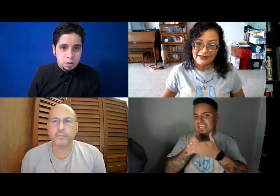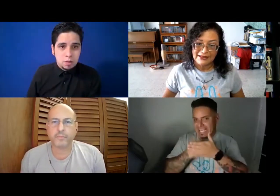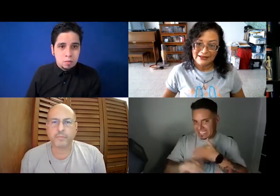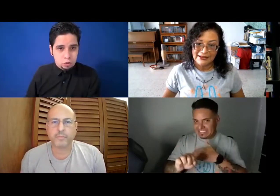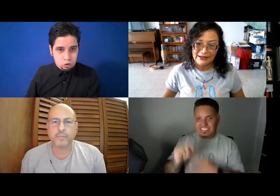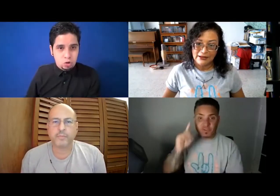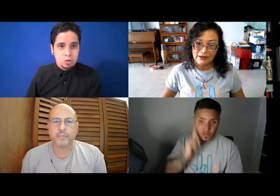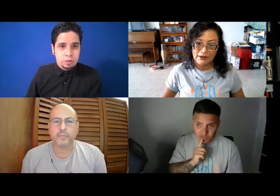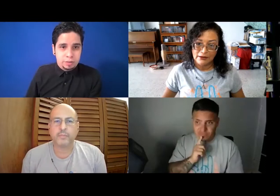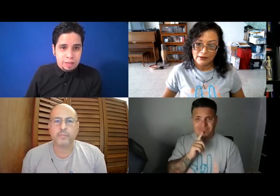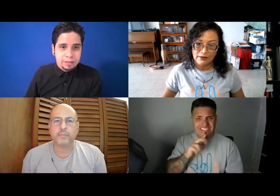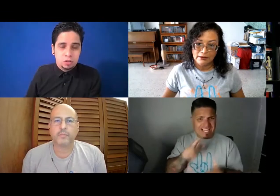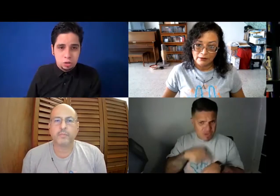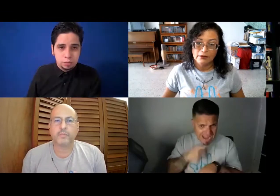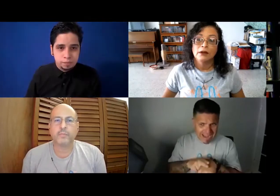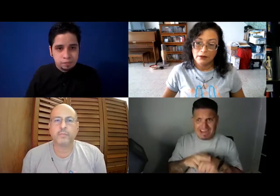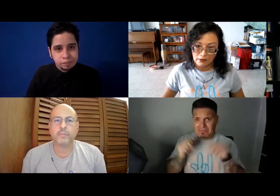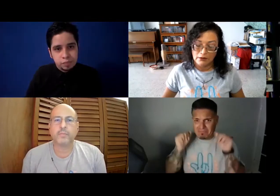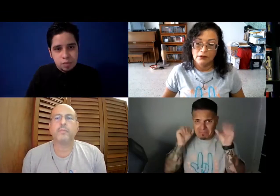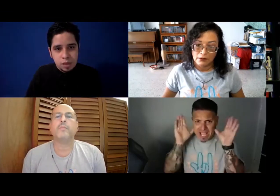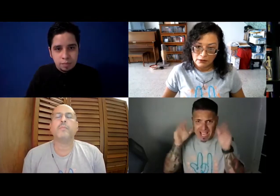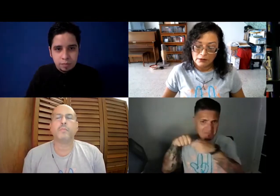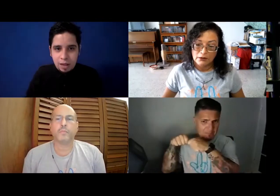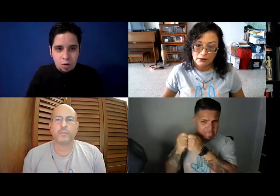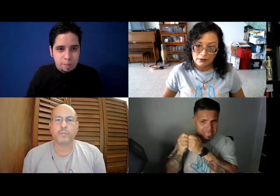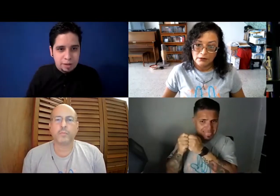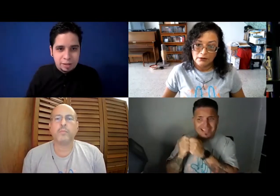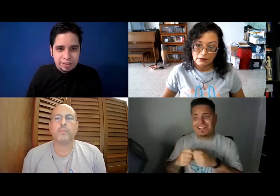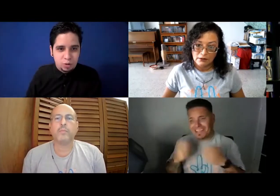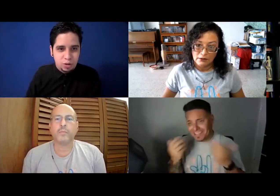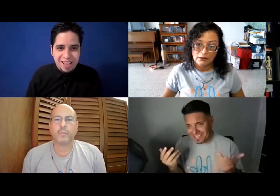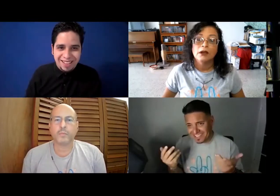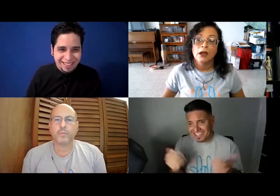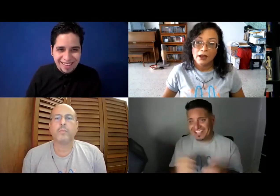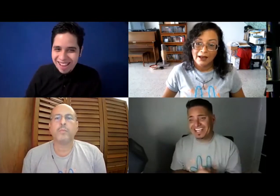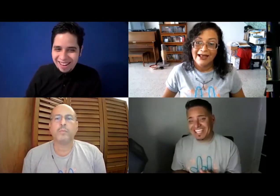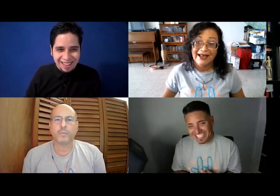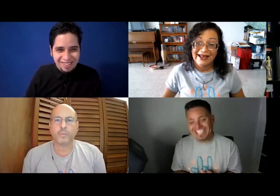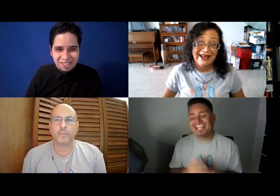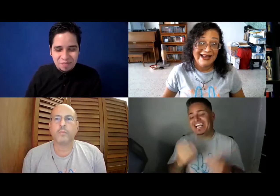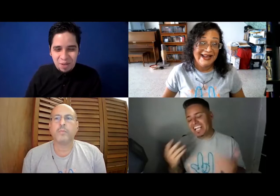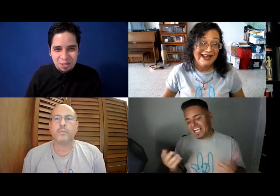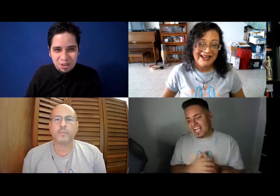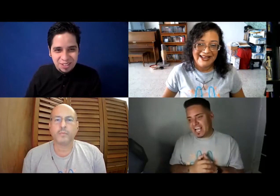Bueno, yo nací sordo, ¿verdad? Completamente sordo, casi con el timpado destruido.